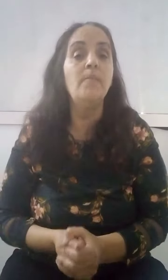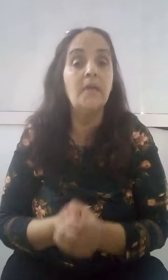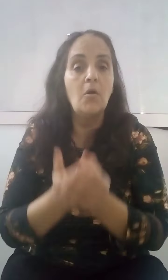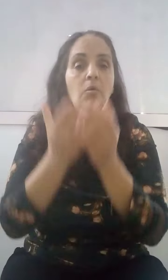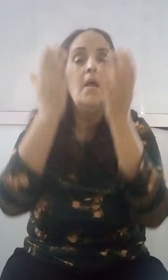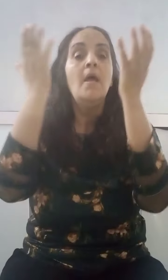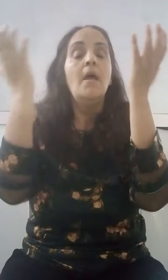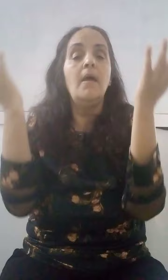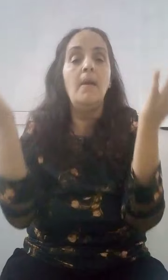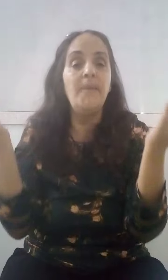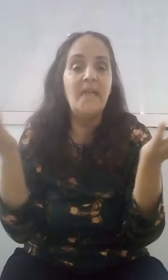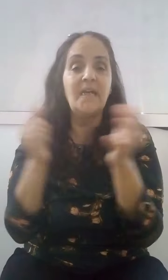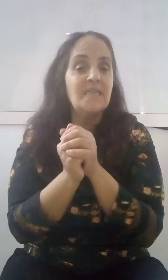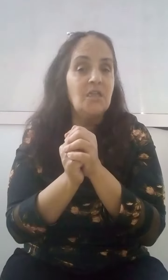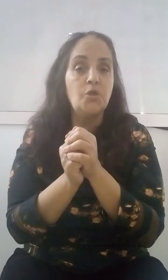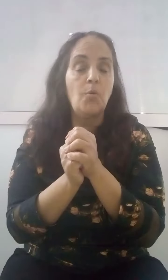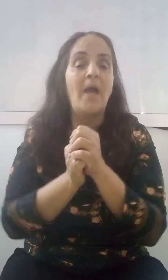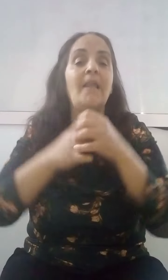نقول بحاجة نقول عبد